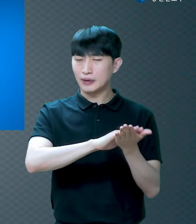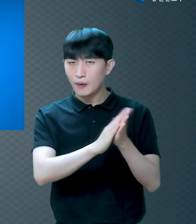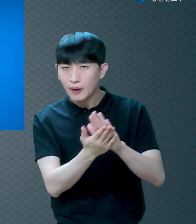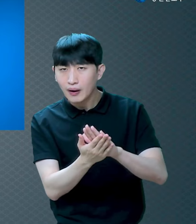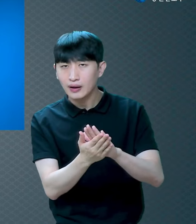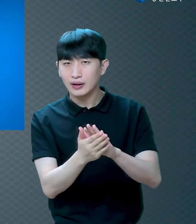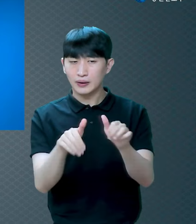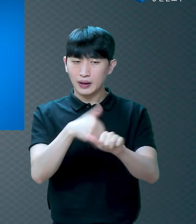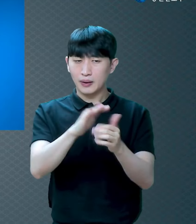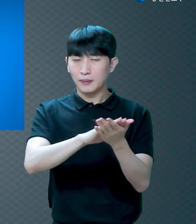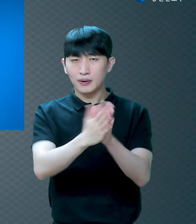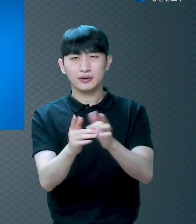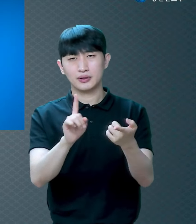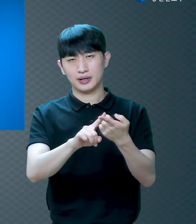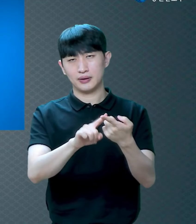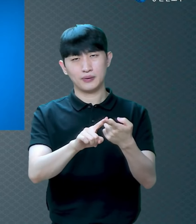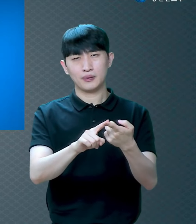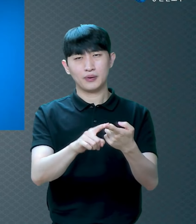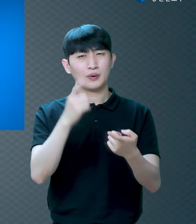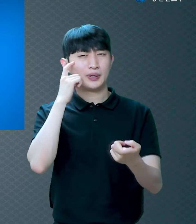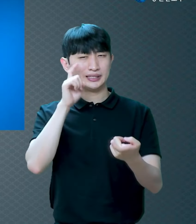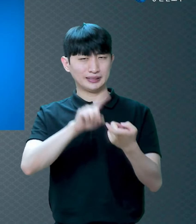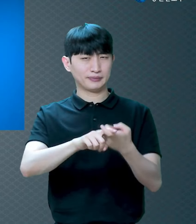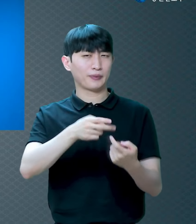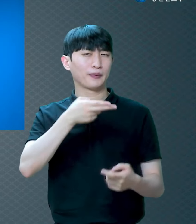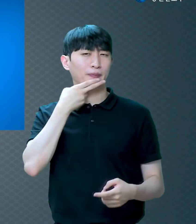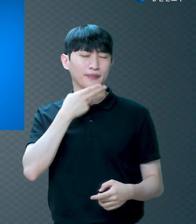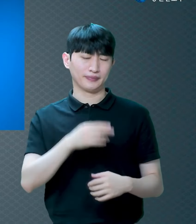여러분들 좋은 건 다 힘들어야 됩니다